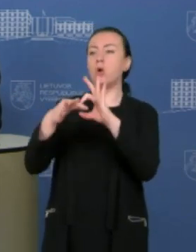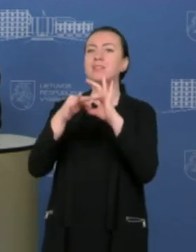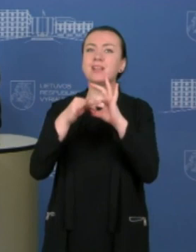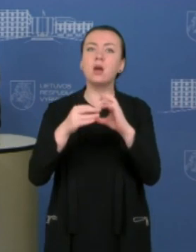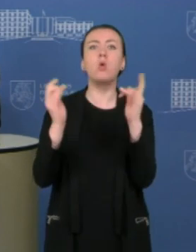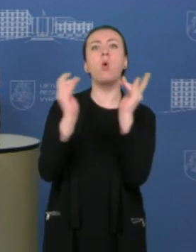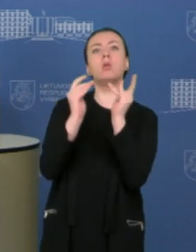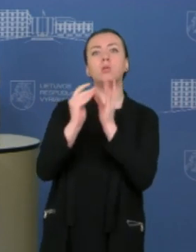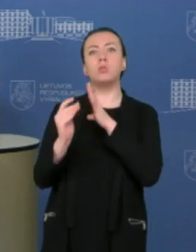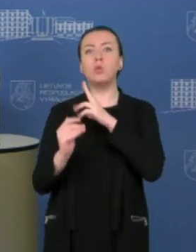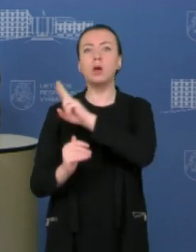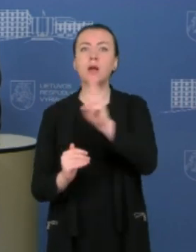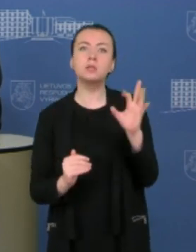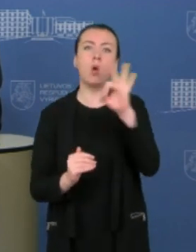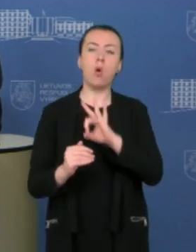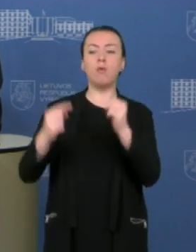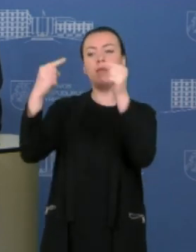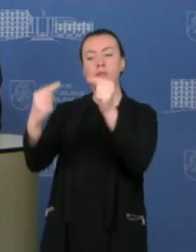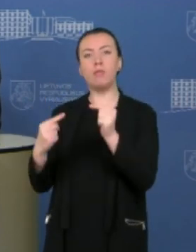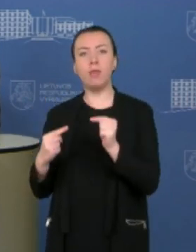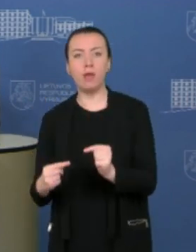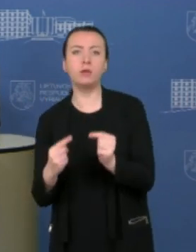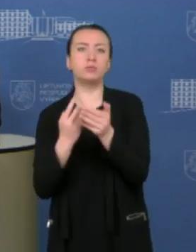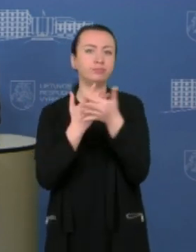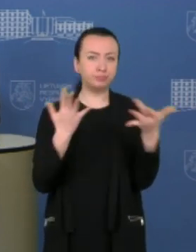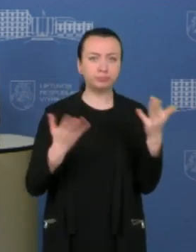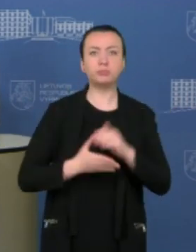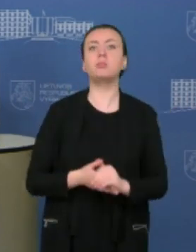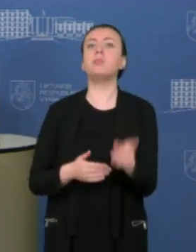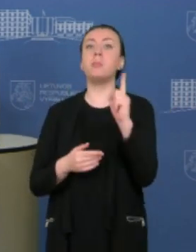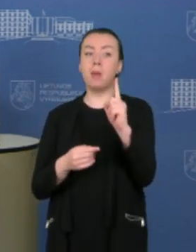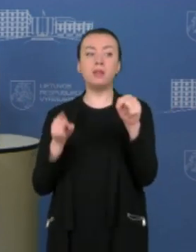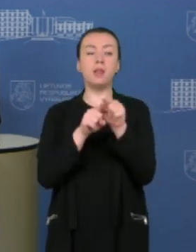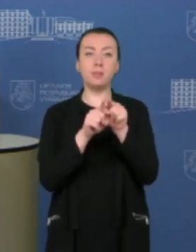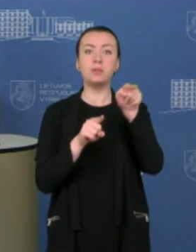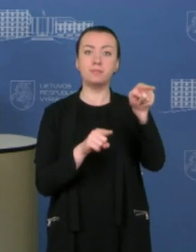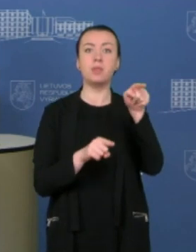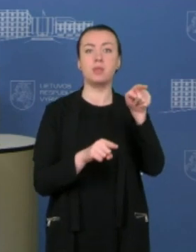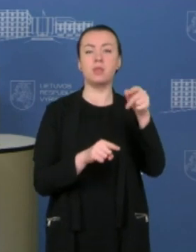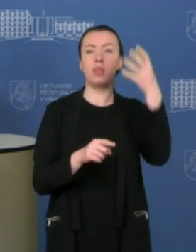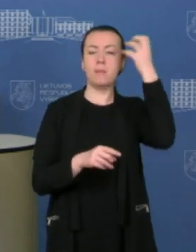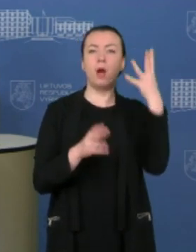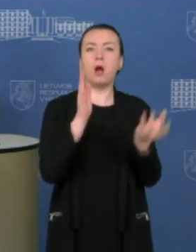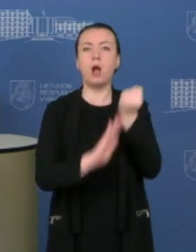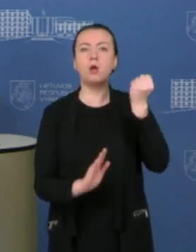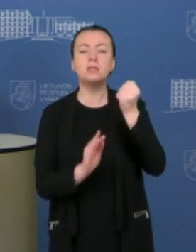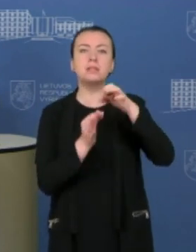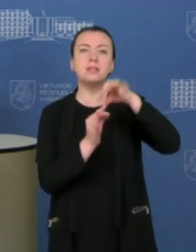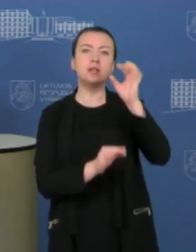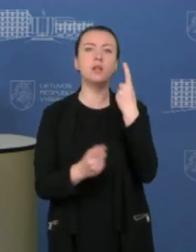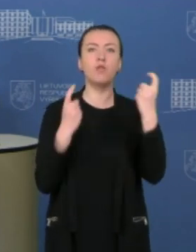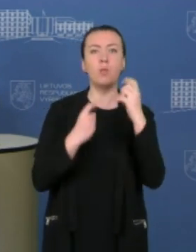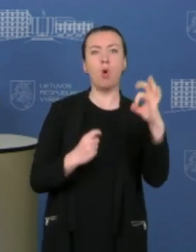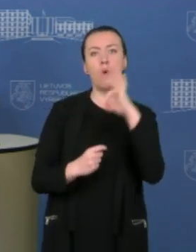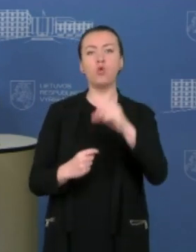turėjusius asmenys, atliktų testų, skaičių ir panašiai, bet jie gaus detalę informaciją apie